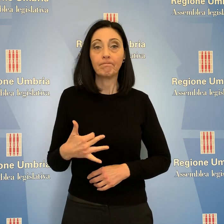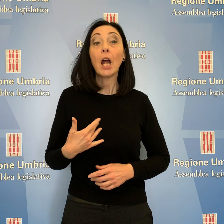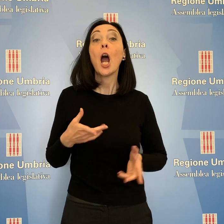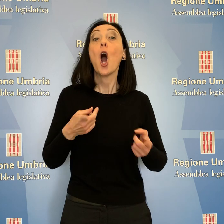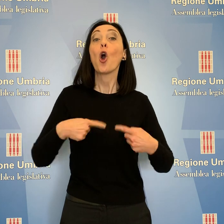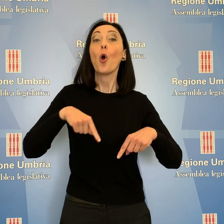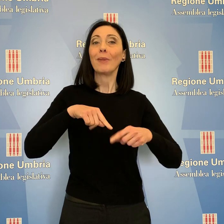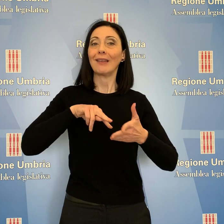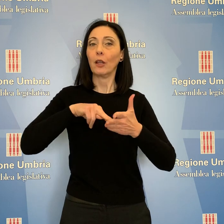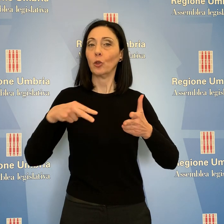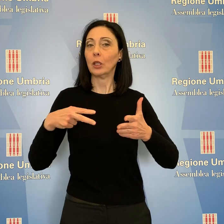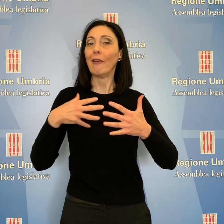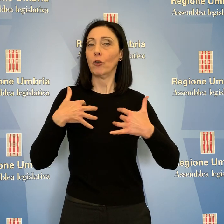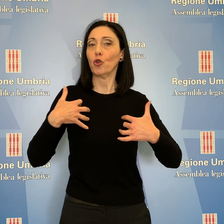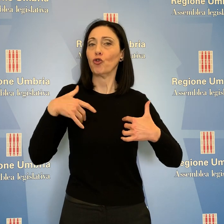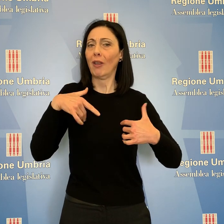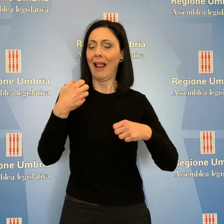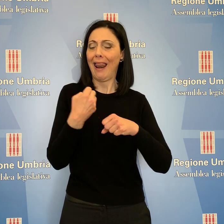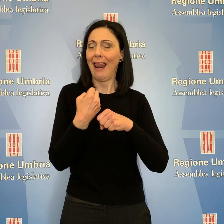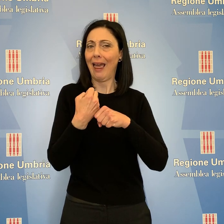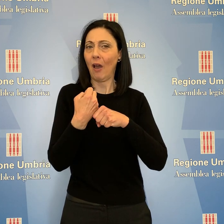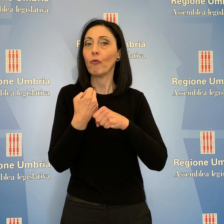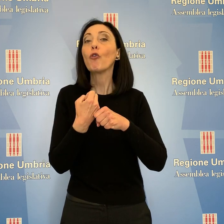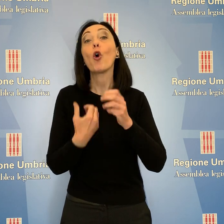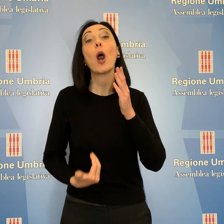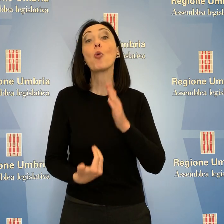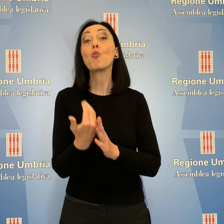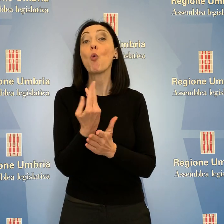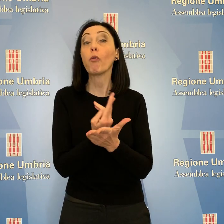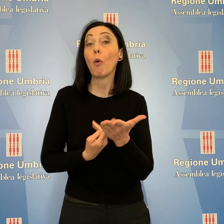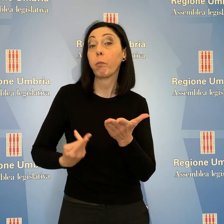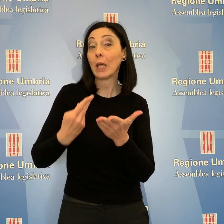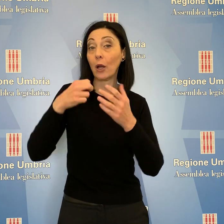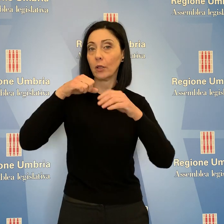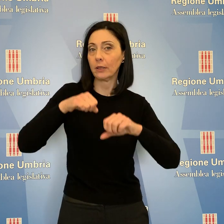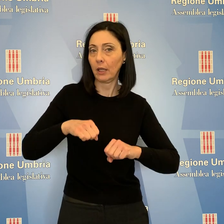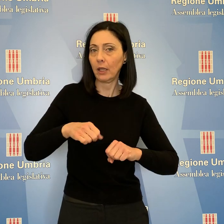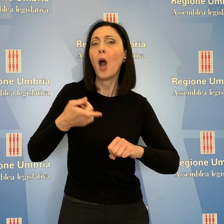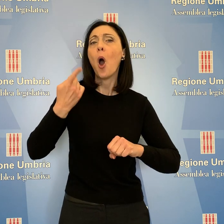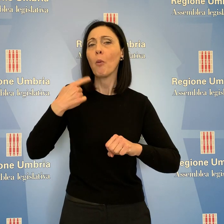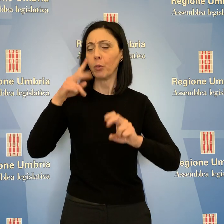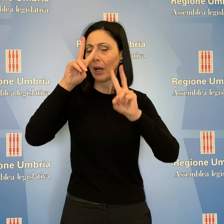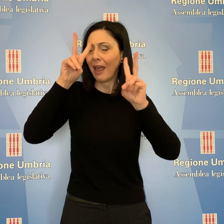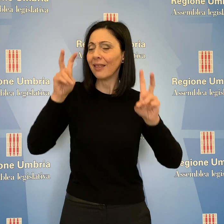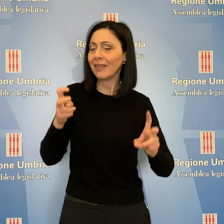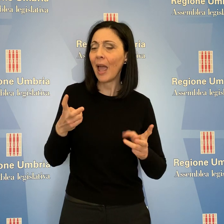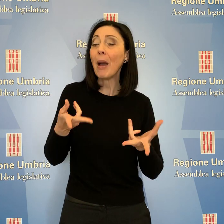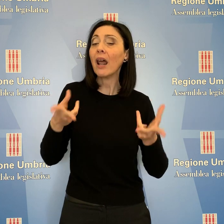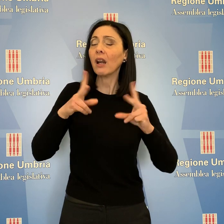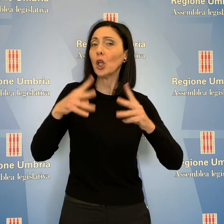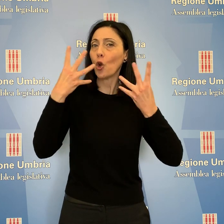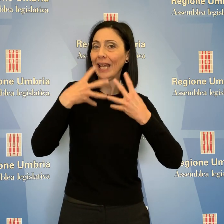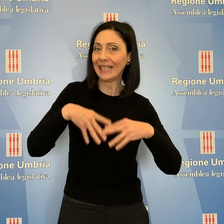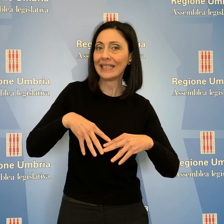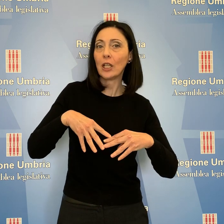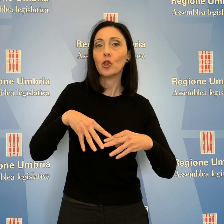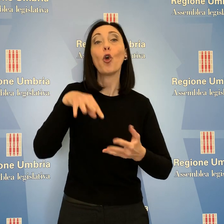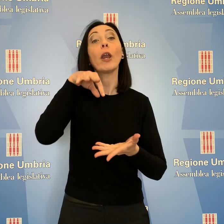Tecnico Scientifico, che sta lavorando sul nuovo piano sanitario, affronterà anche il tema della riorganizzazione dei consultori familiari,